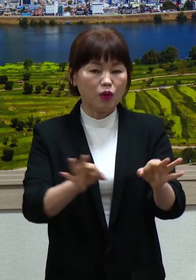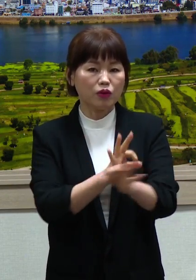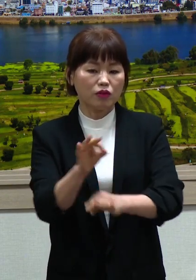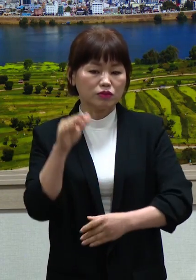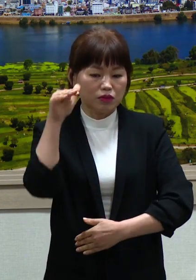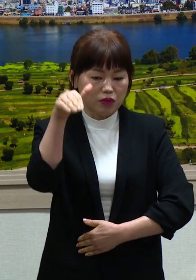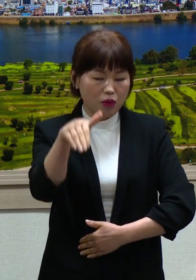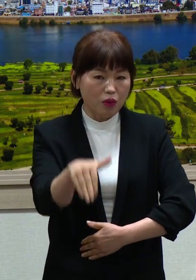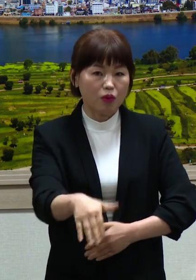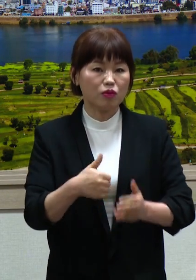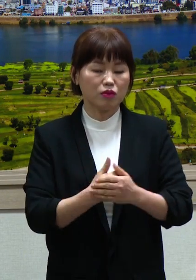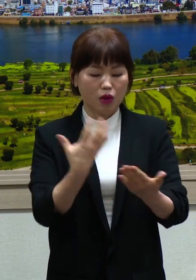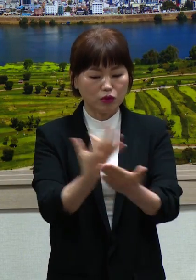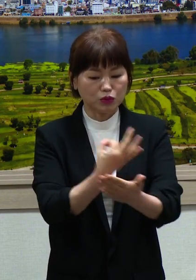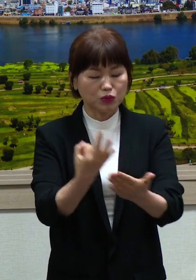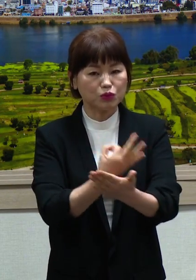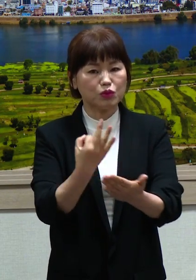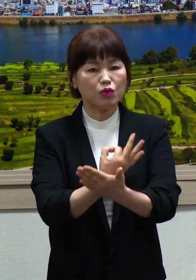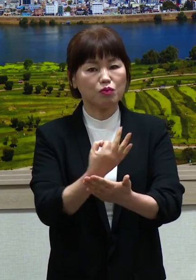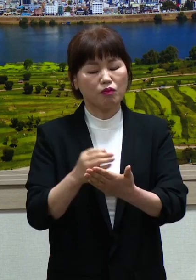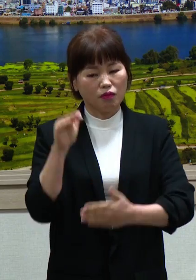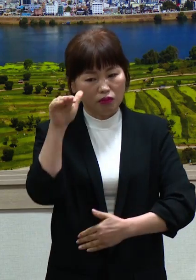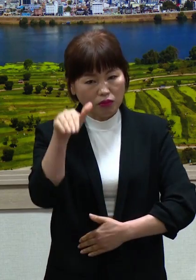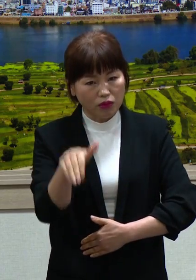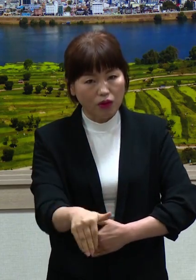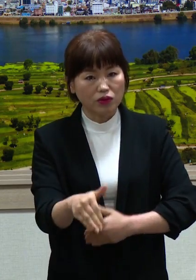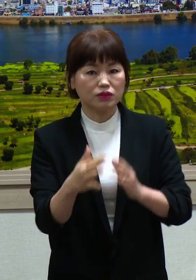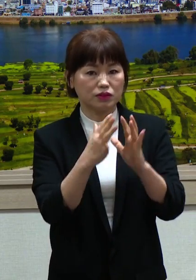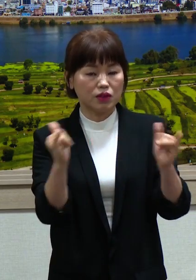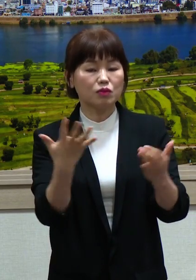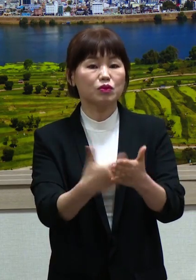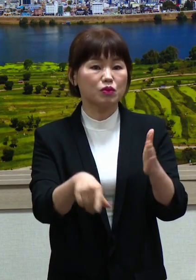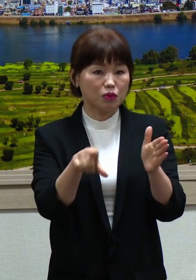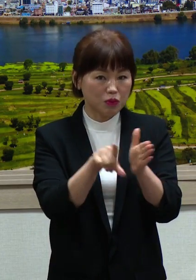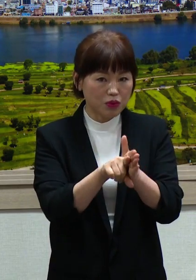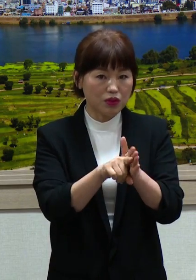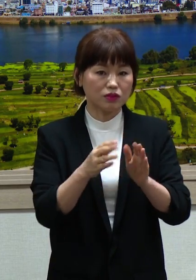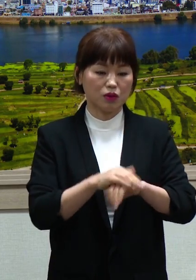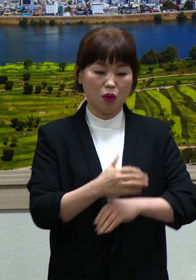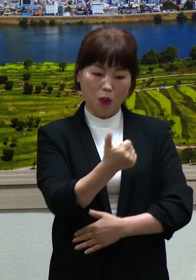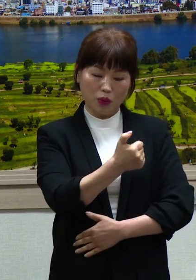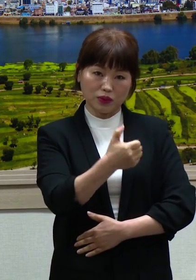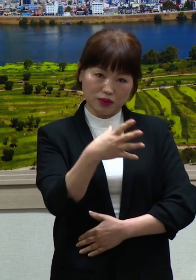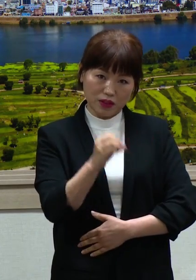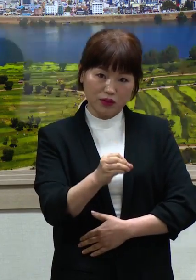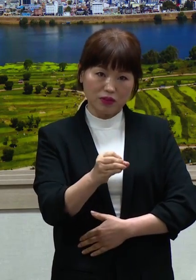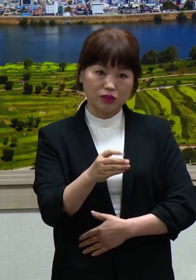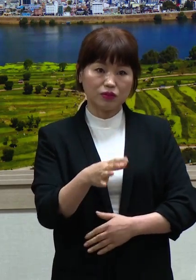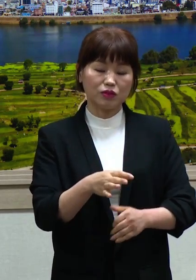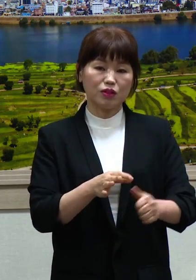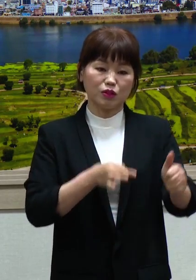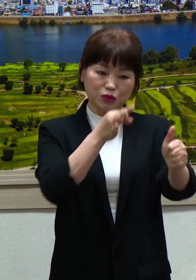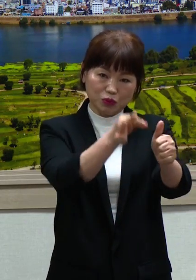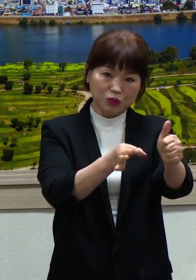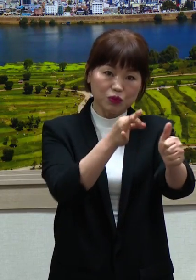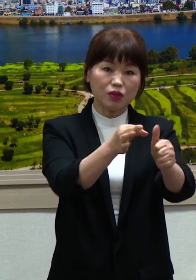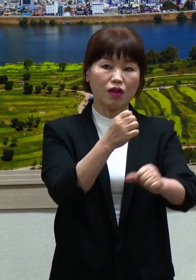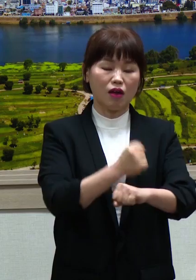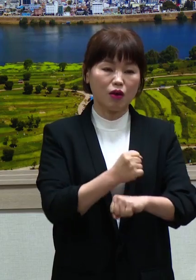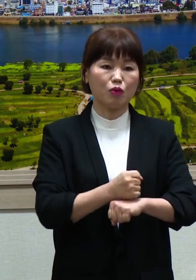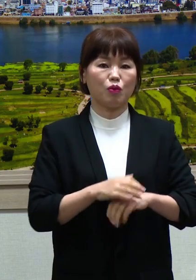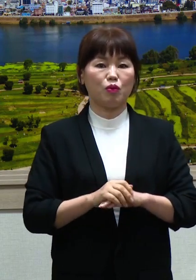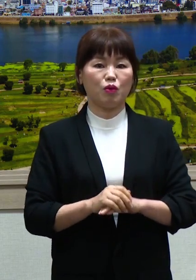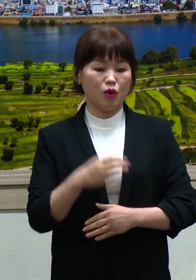50만원에 이어 추가로 지급하는 사안으로 관내에 등록된 약 7천여